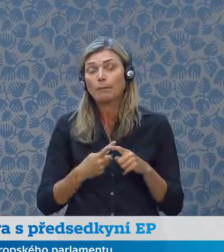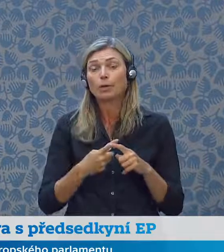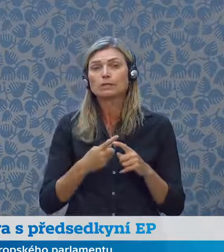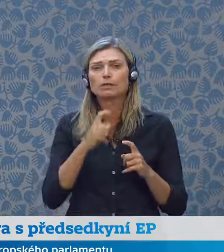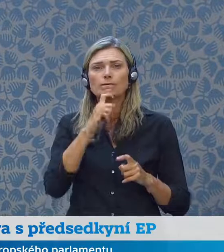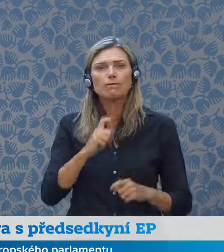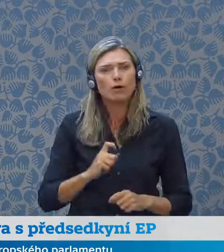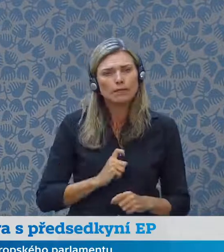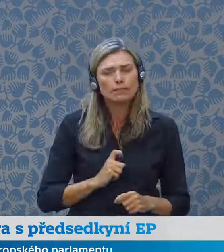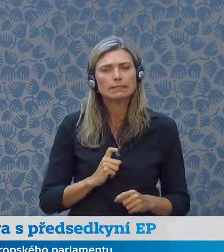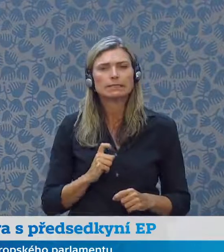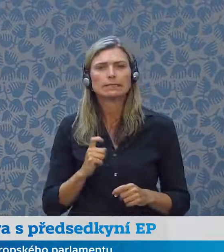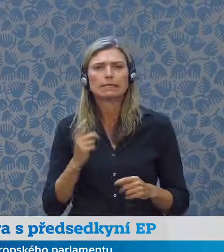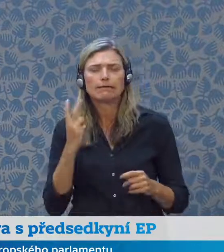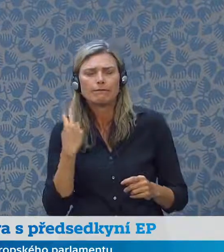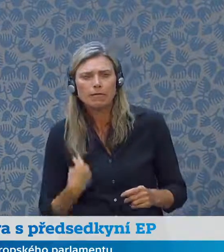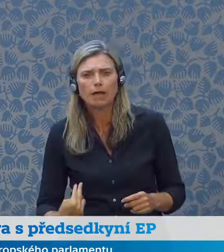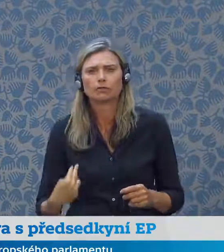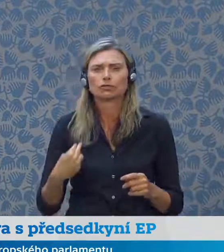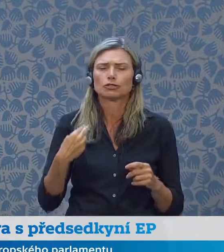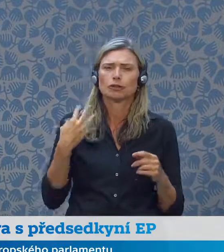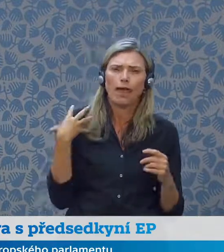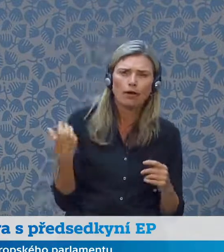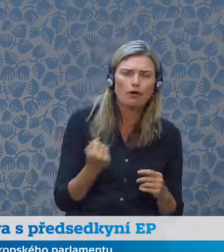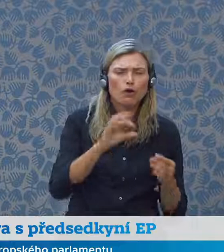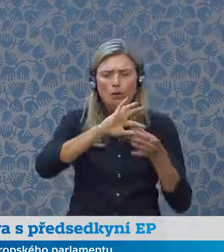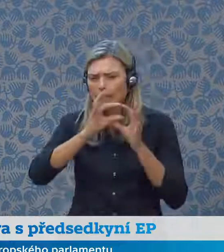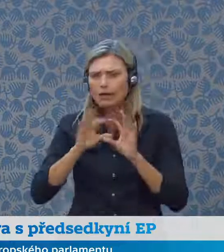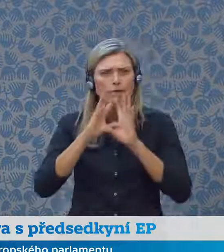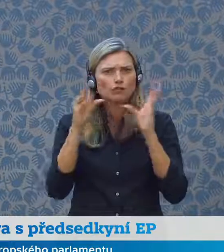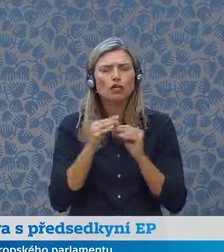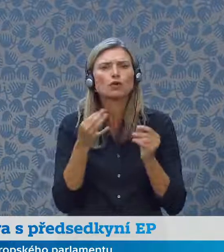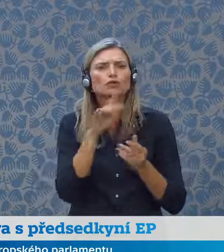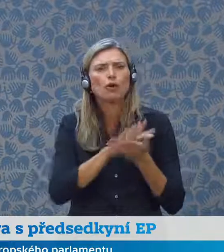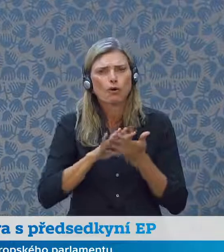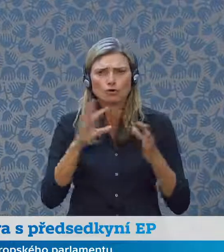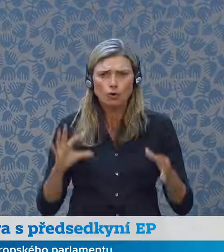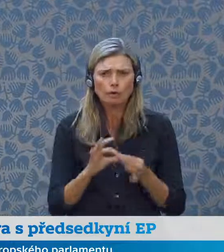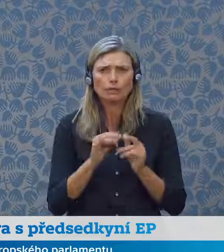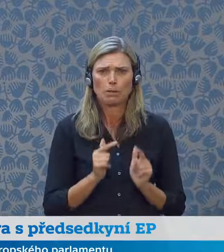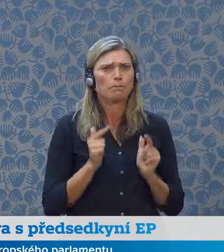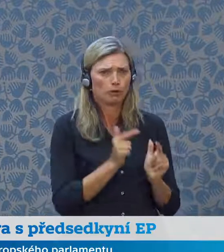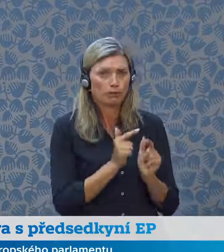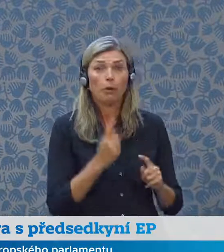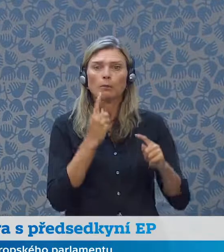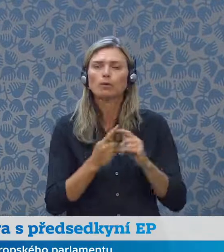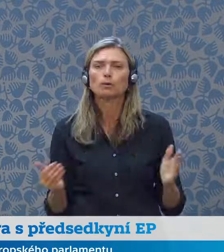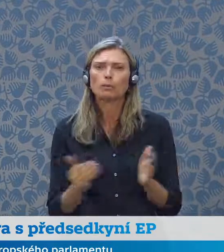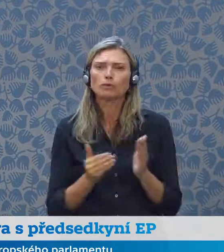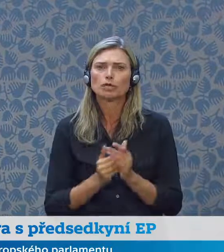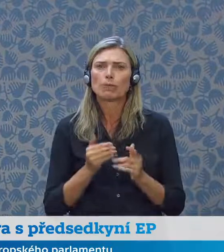vojenské, finanční i ekonomické podpory a také bude třeba řešit